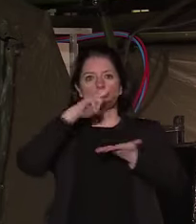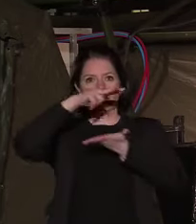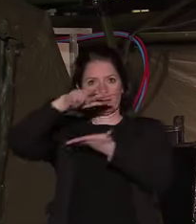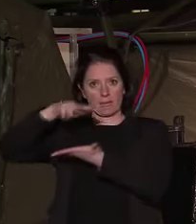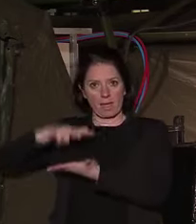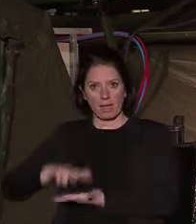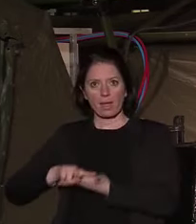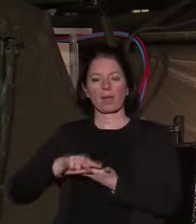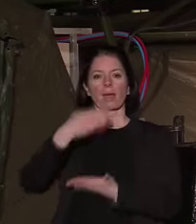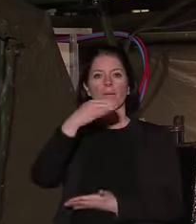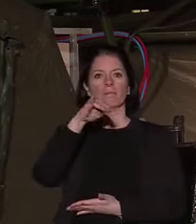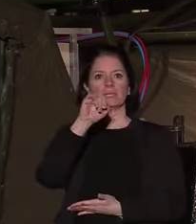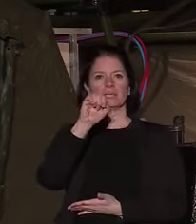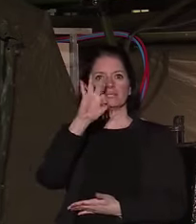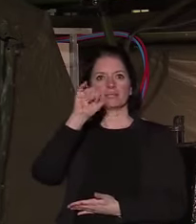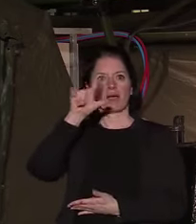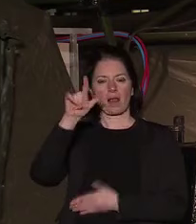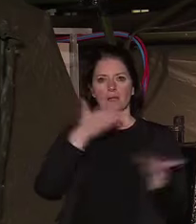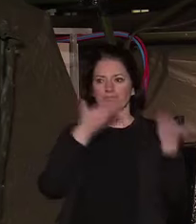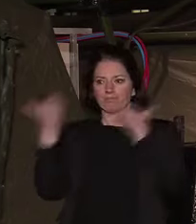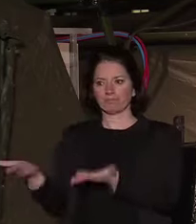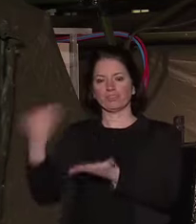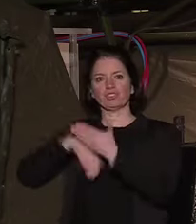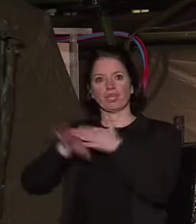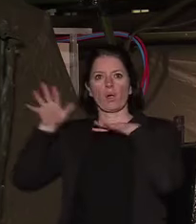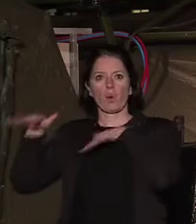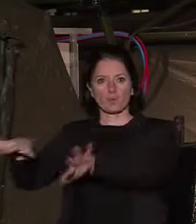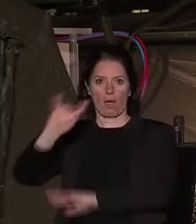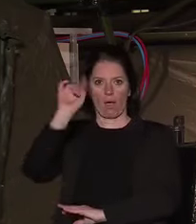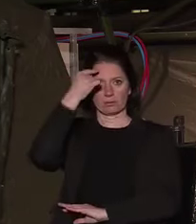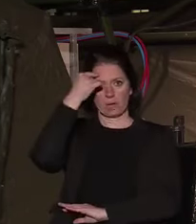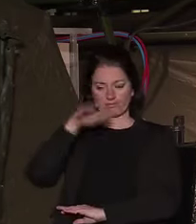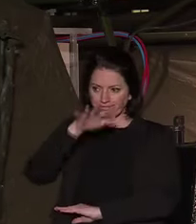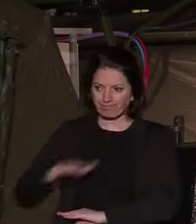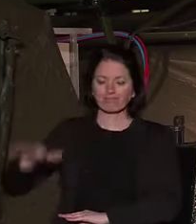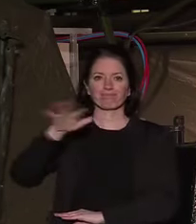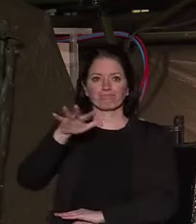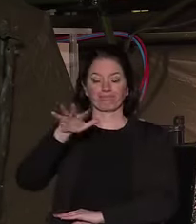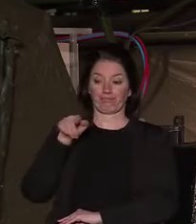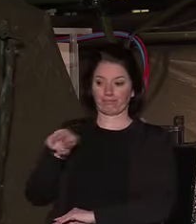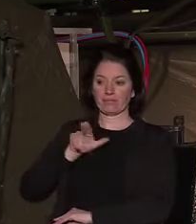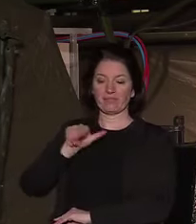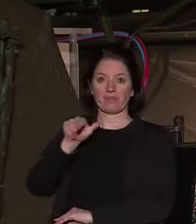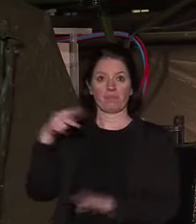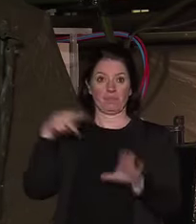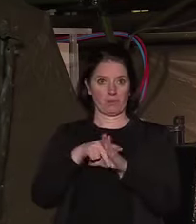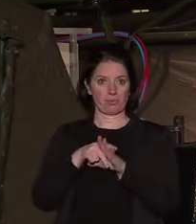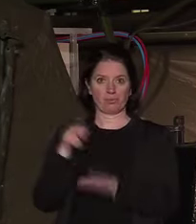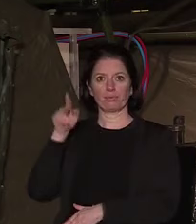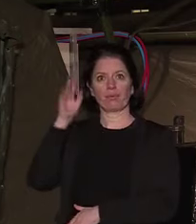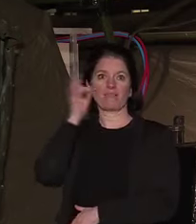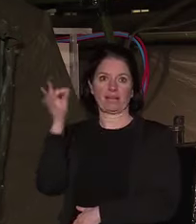Mistral dans le sud de l'océan Indien. et à partir de début avril, le porte